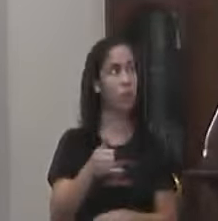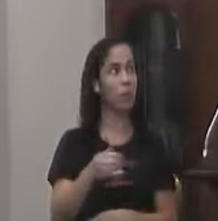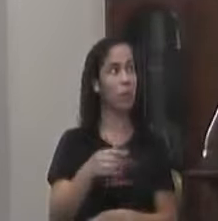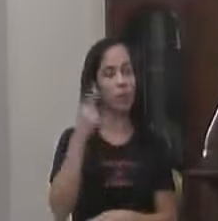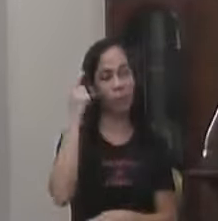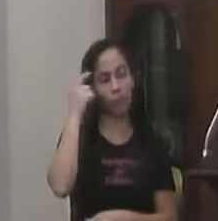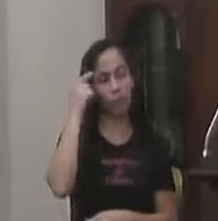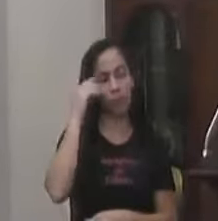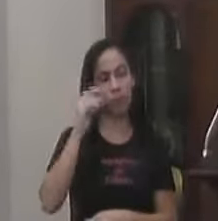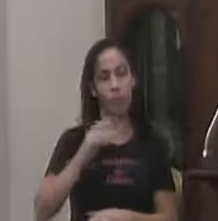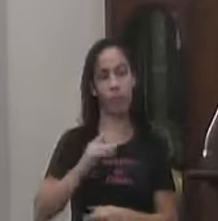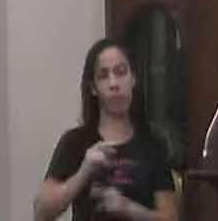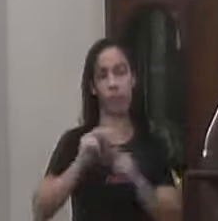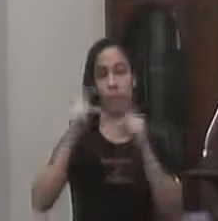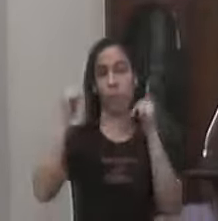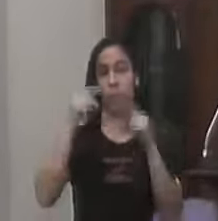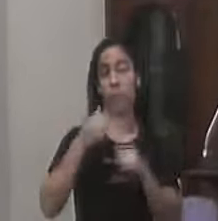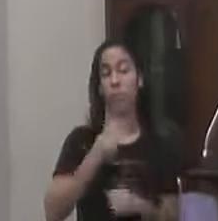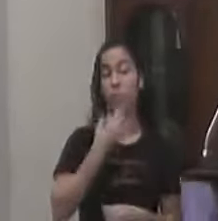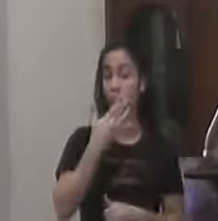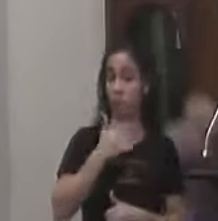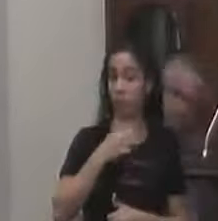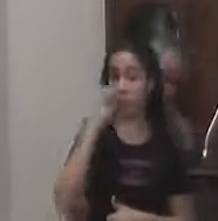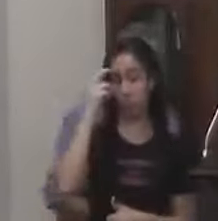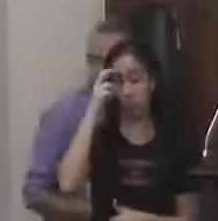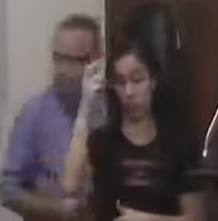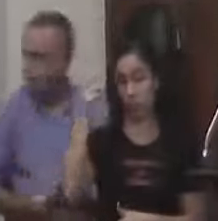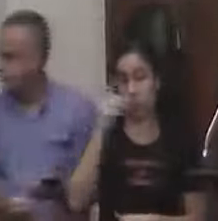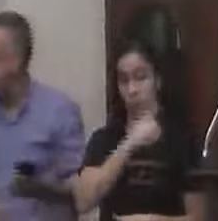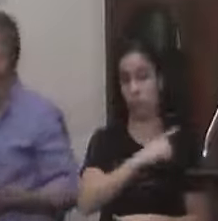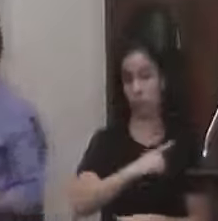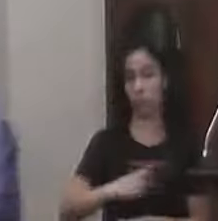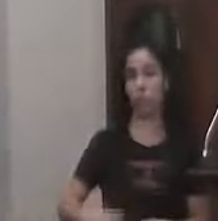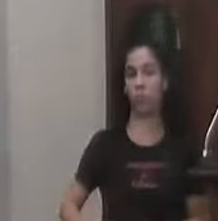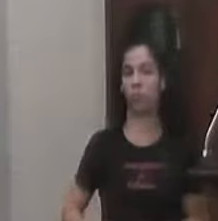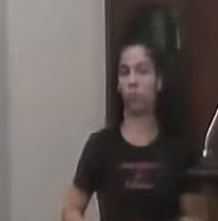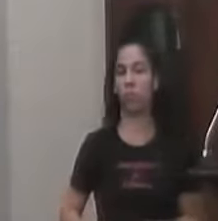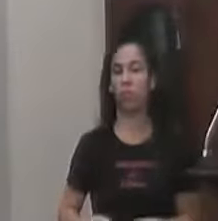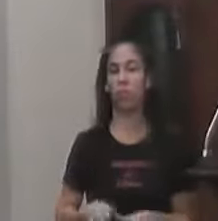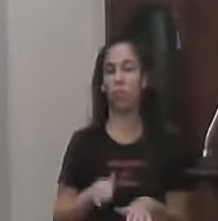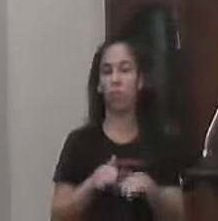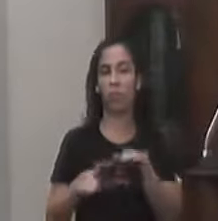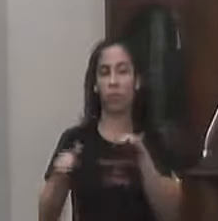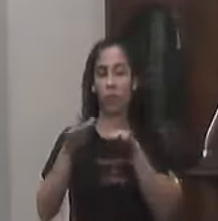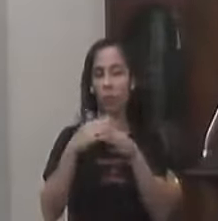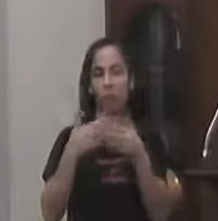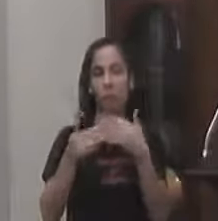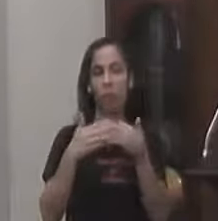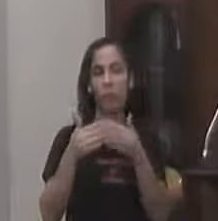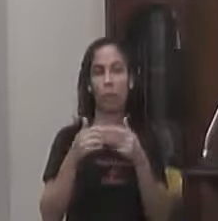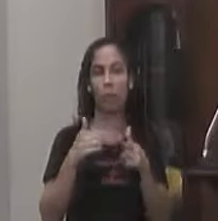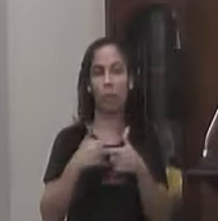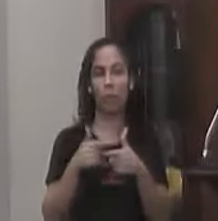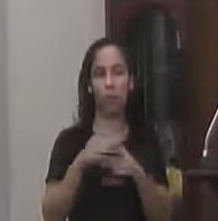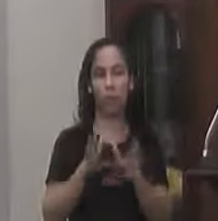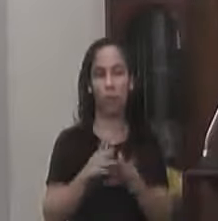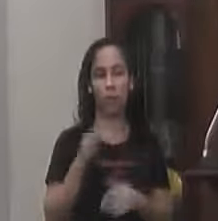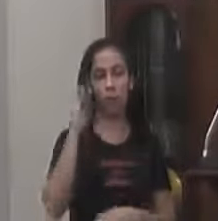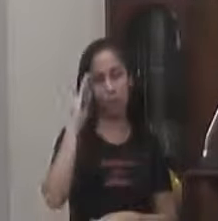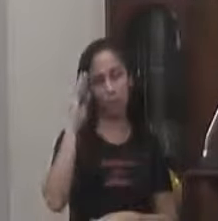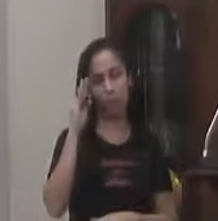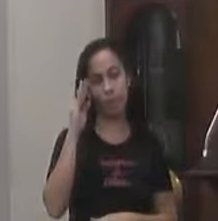cabeça Muito boa Um deputado Acima de qualquer suspeita E que principalmente